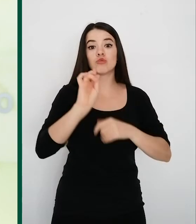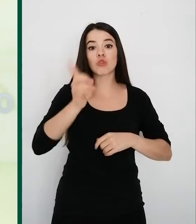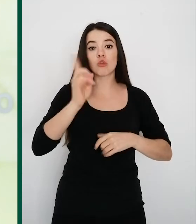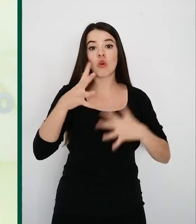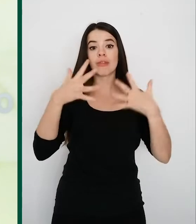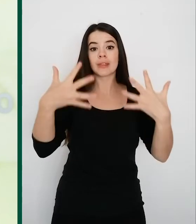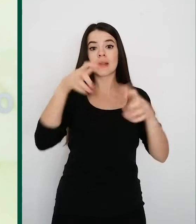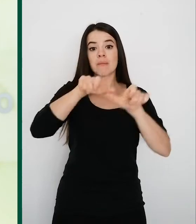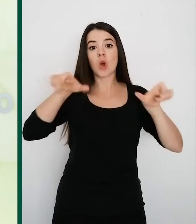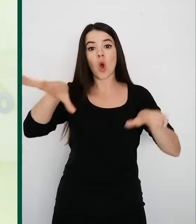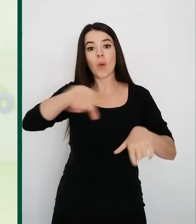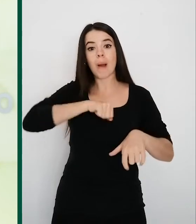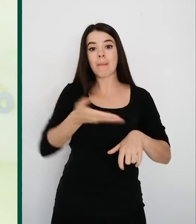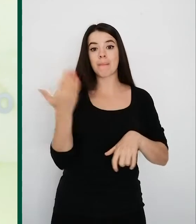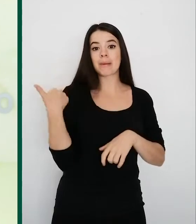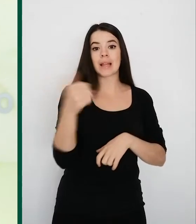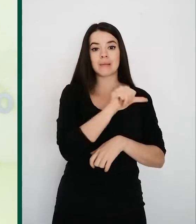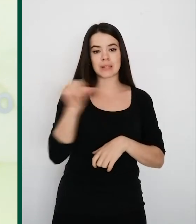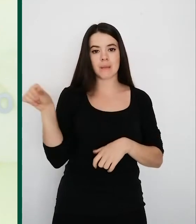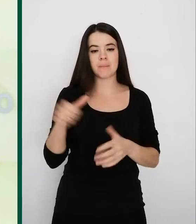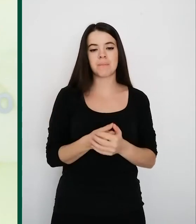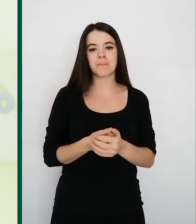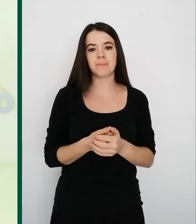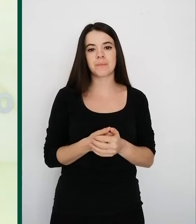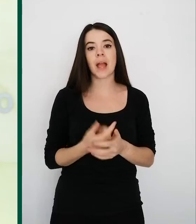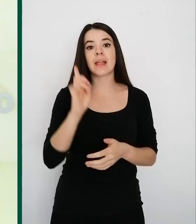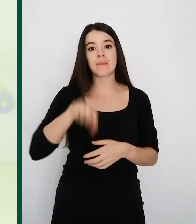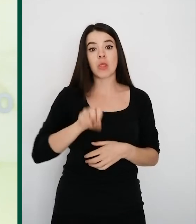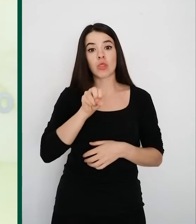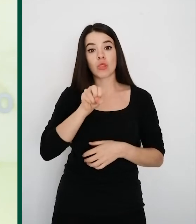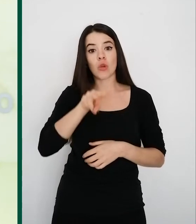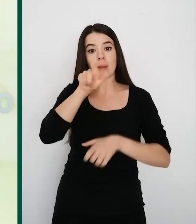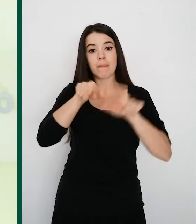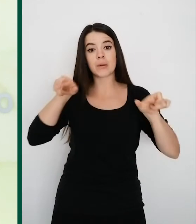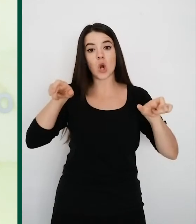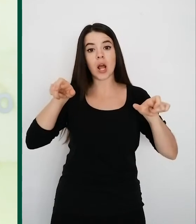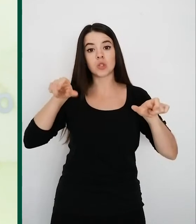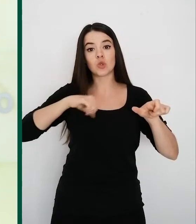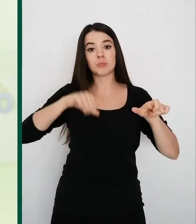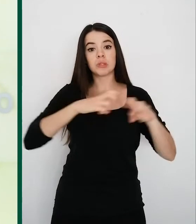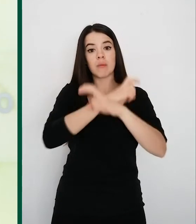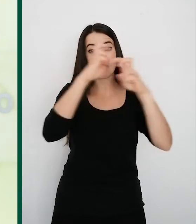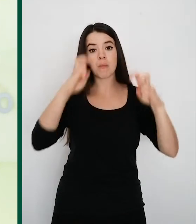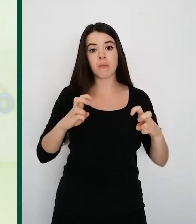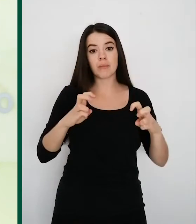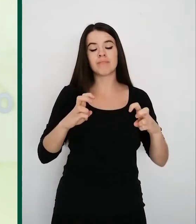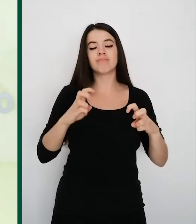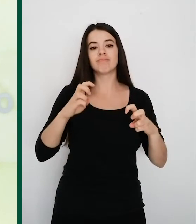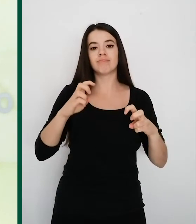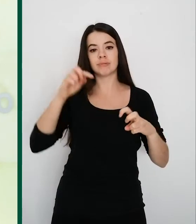casos positivos en la última semana que tenemos 12 personas ingresadas en el hospital y desde aquí les mando